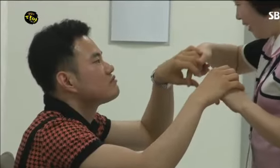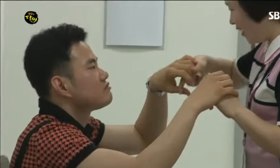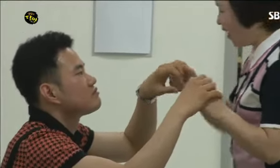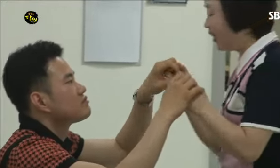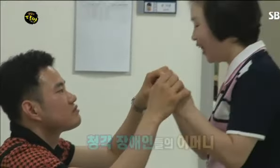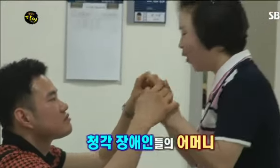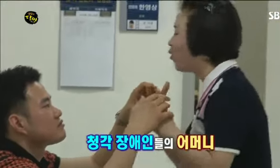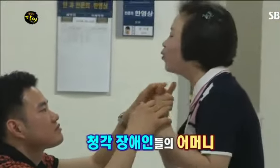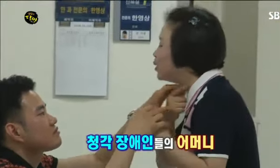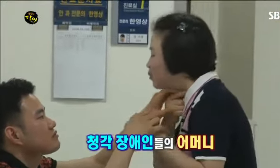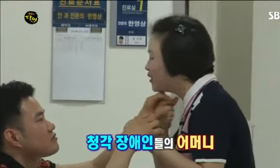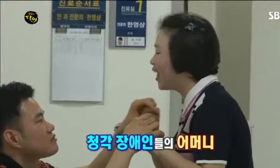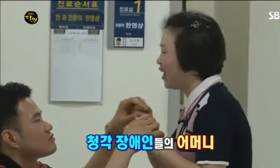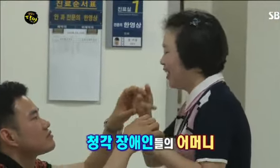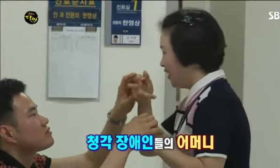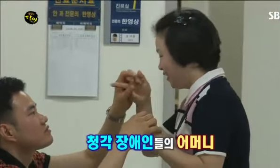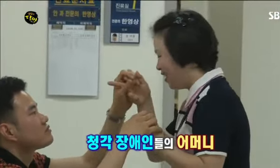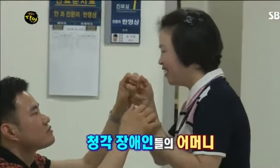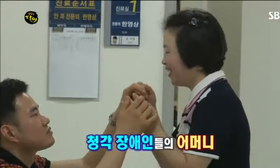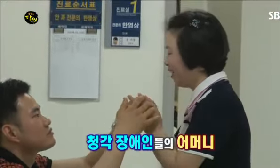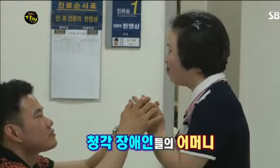서로의 마음과 마음을 손으로 확인하고.